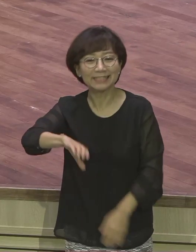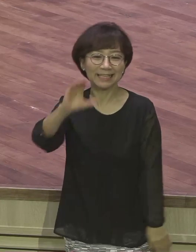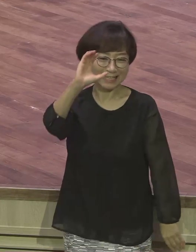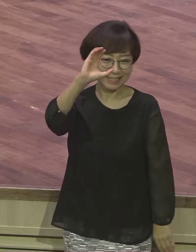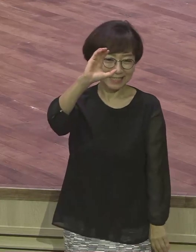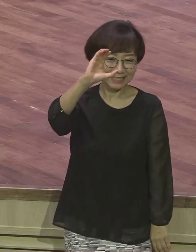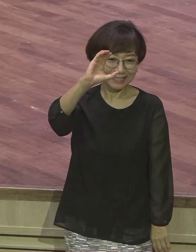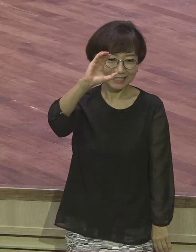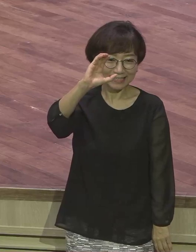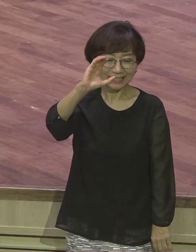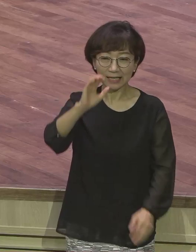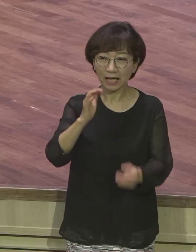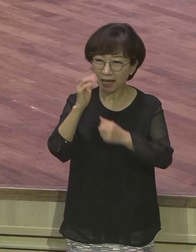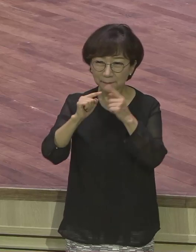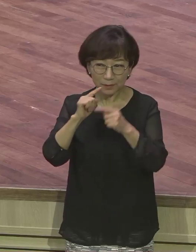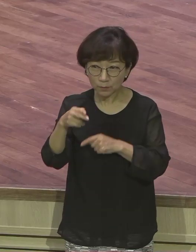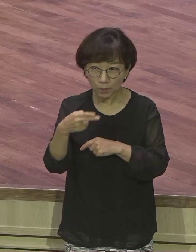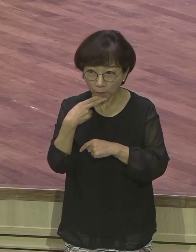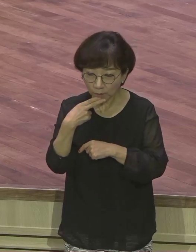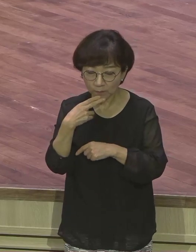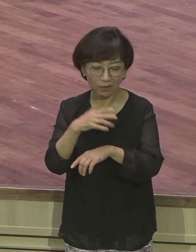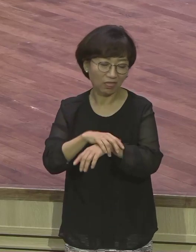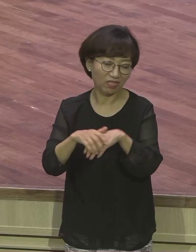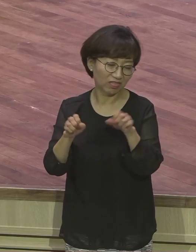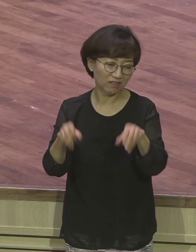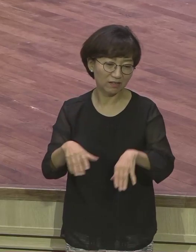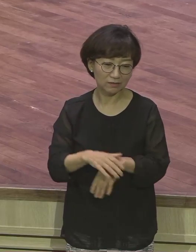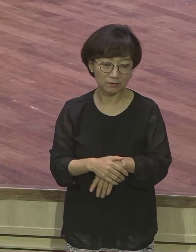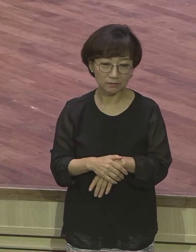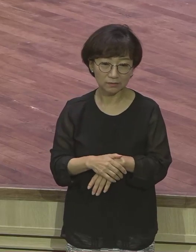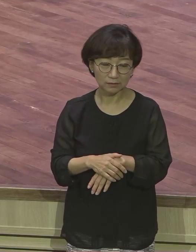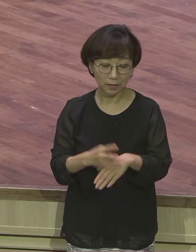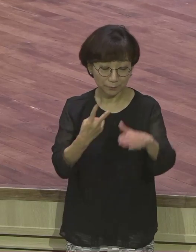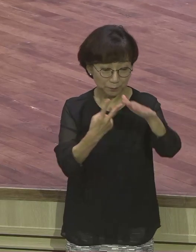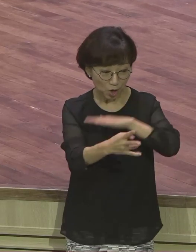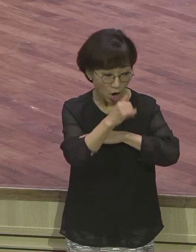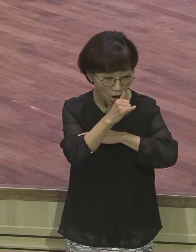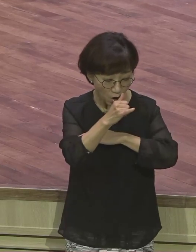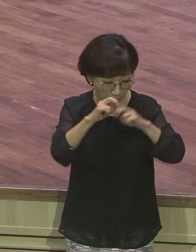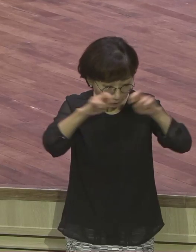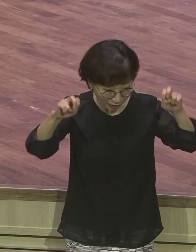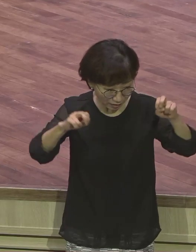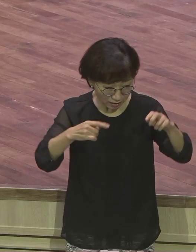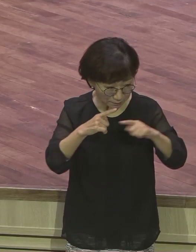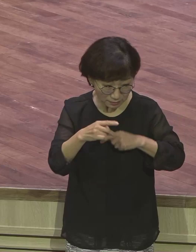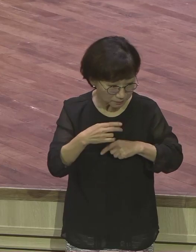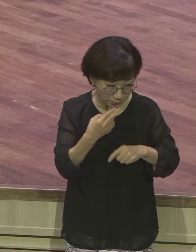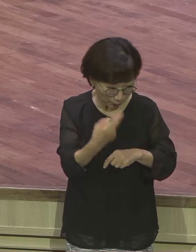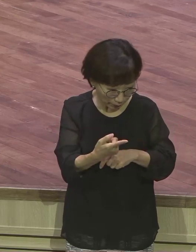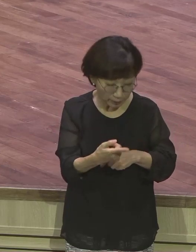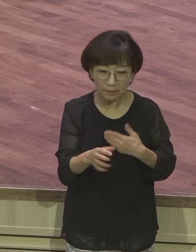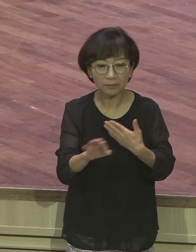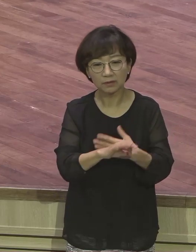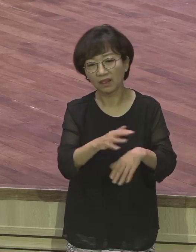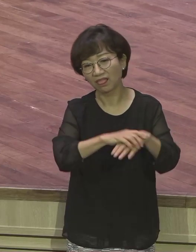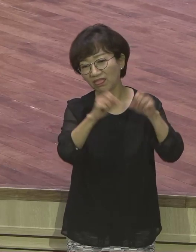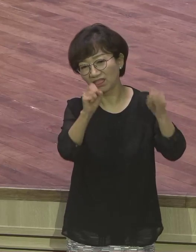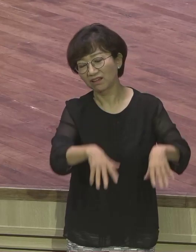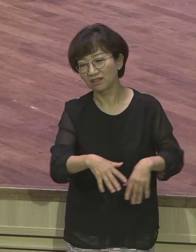없는 건 다 말짱한 일이에요. 말씀 없는 비전 아무 소용없어요. 불신자도 하는 거 다른 종교도 가 있는 거예요. 하나님과